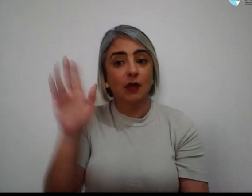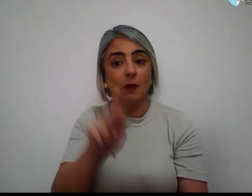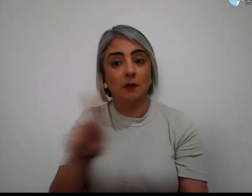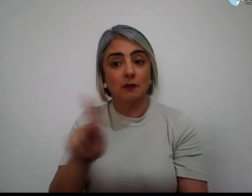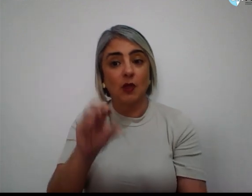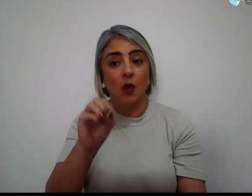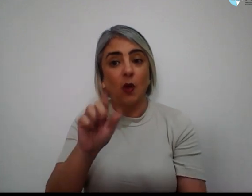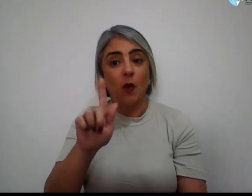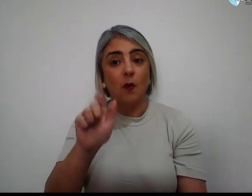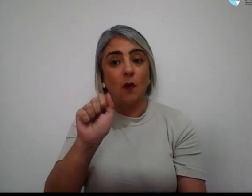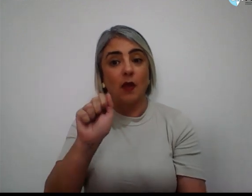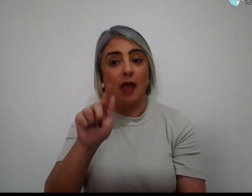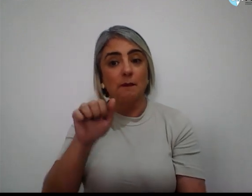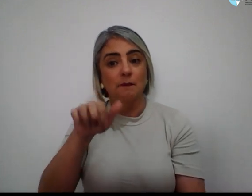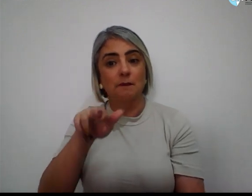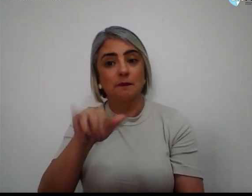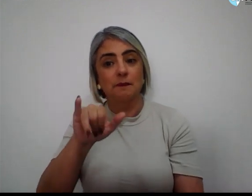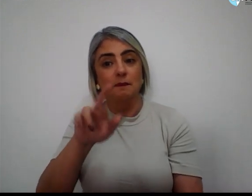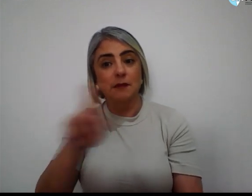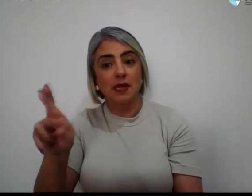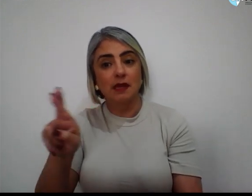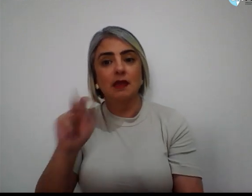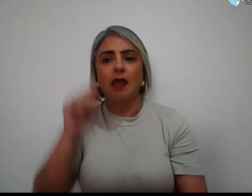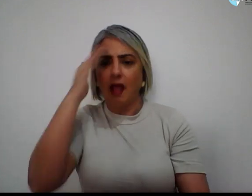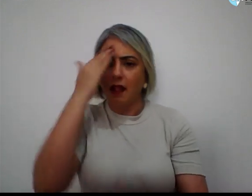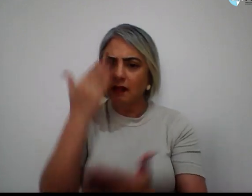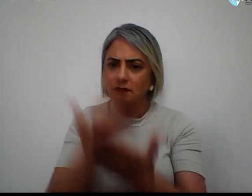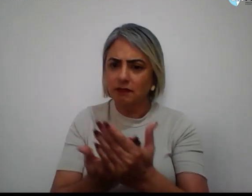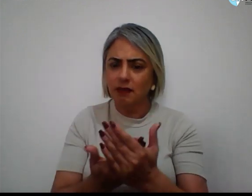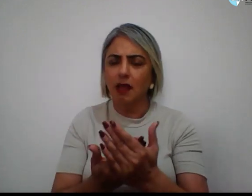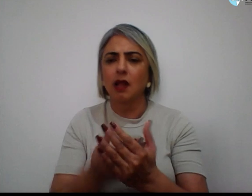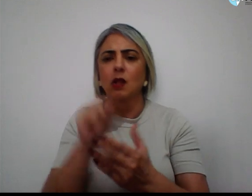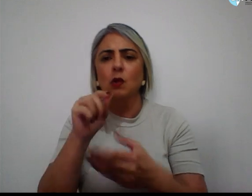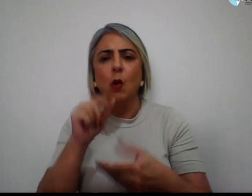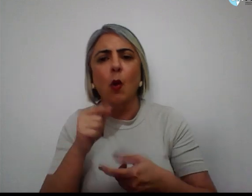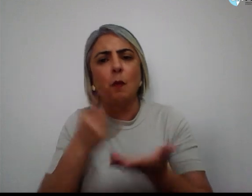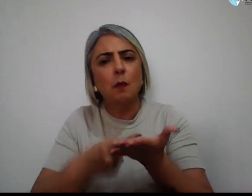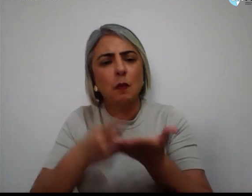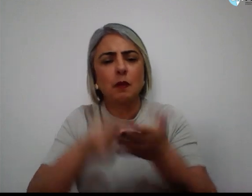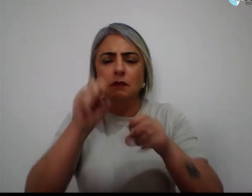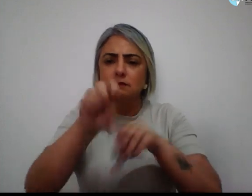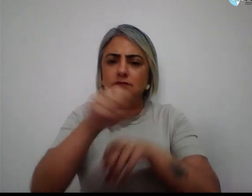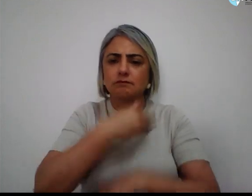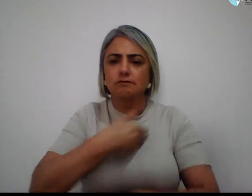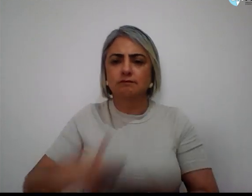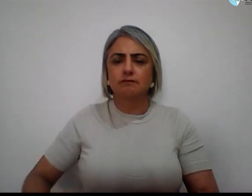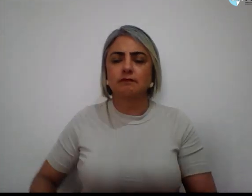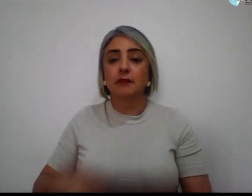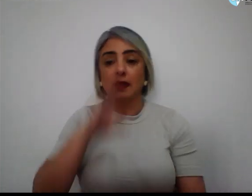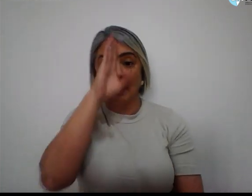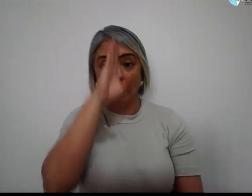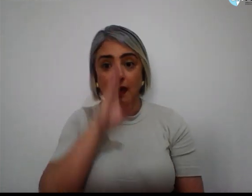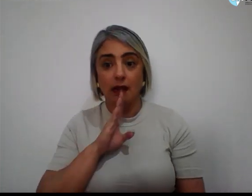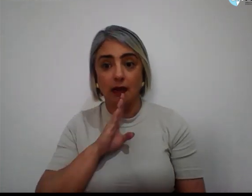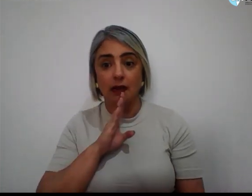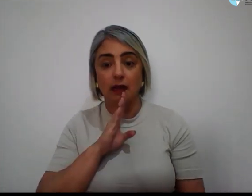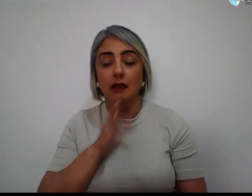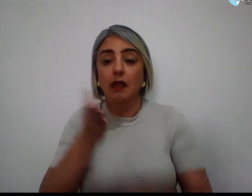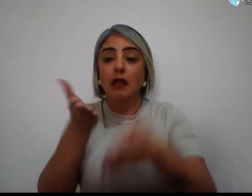Ogamir, acreditando em seu compromisso com a educação pública, gratuita, inclusiva,